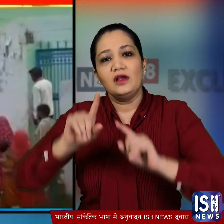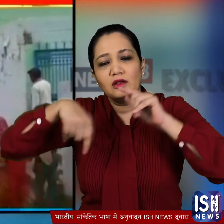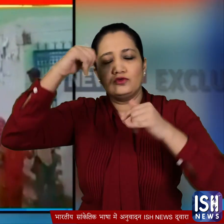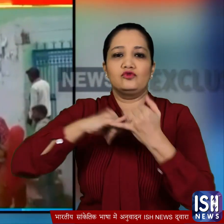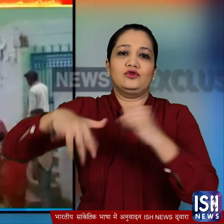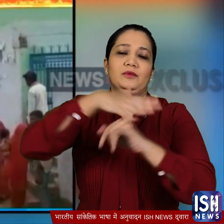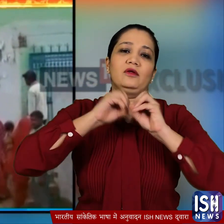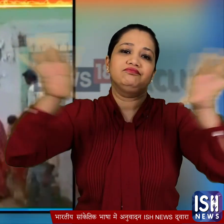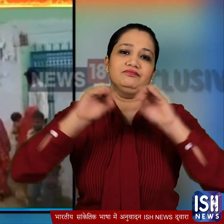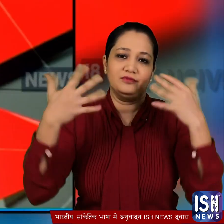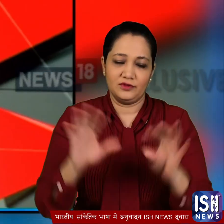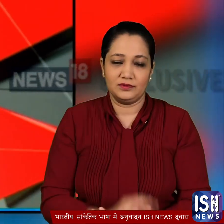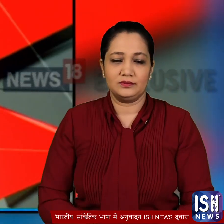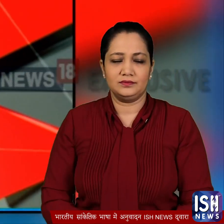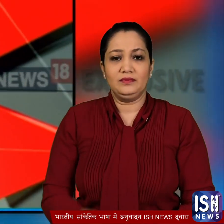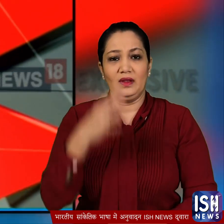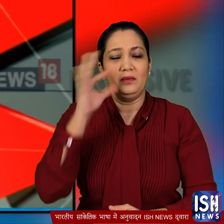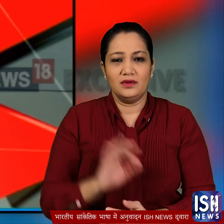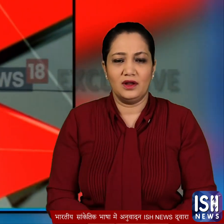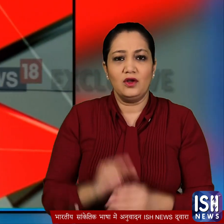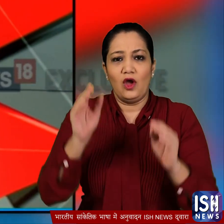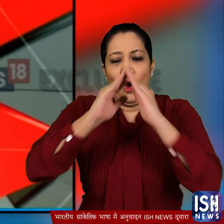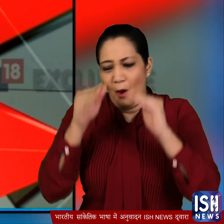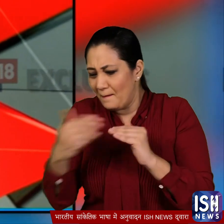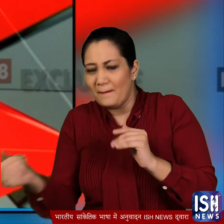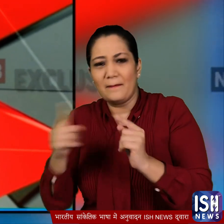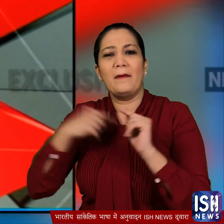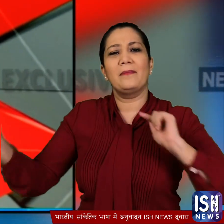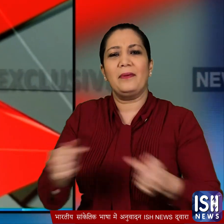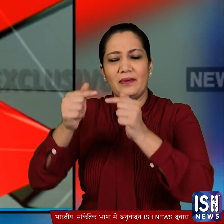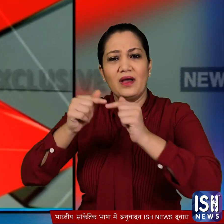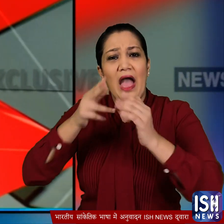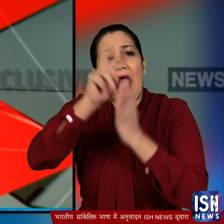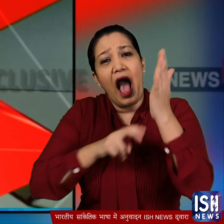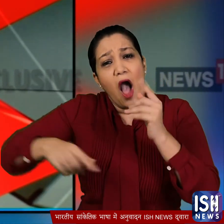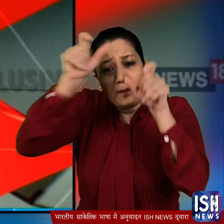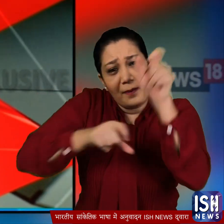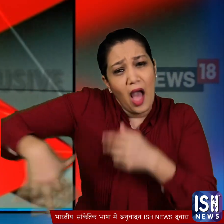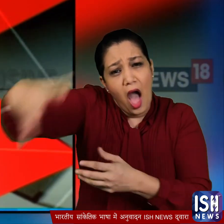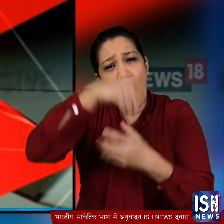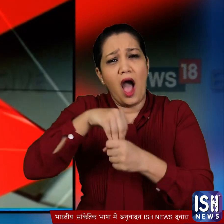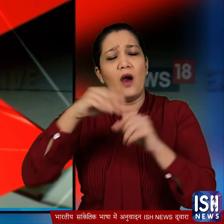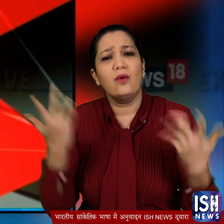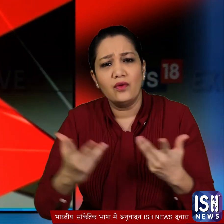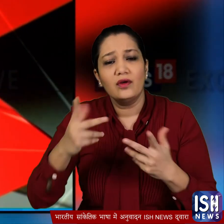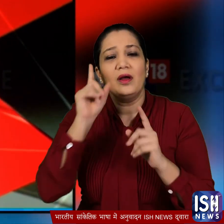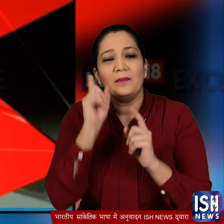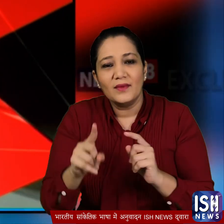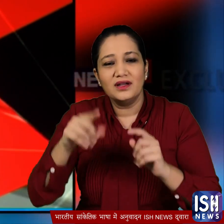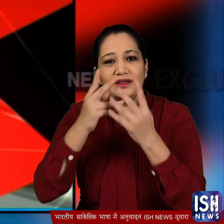मीडिया पर वाइरल हो गया सोबात की एक बाती की दो पडोसियों की बीच की लड़ाई में पूरा गाउँ शामिल हो गया लेकिन किसी ने भी इस मारपीट को वक्त रहते